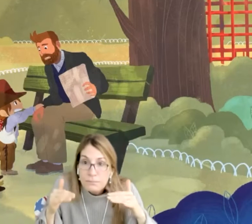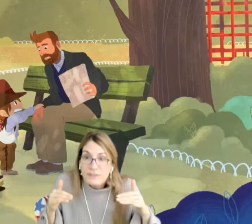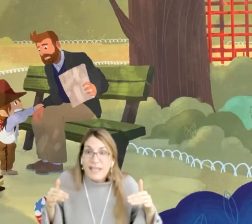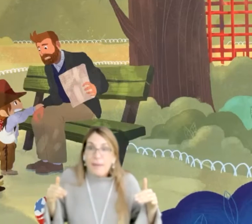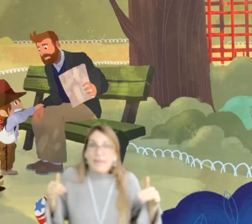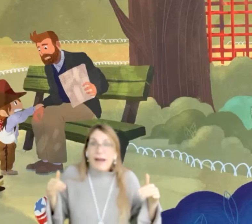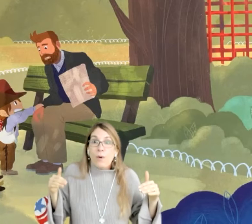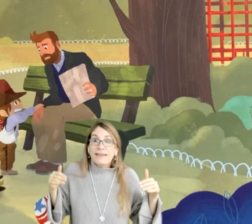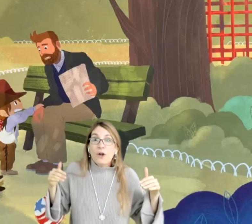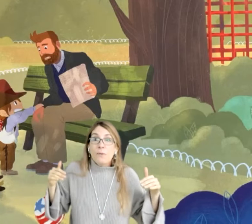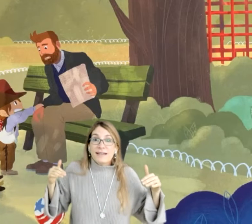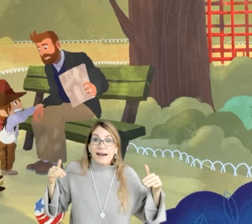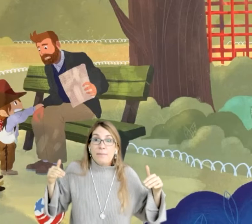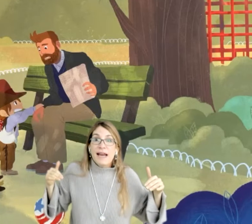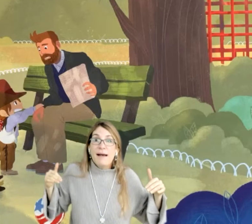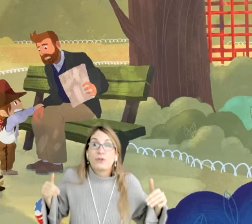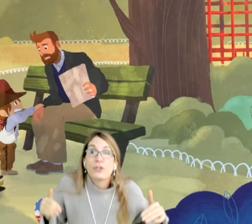Sí, Camila, cuéntanos mientras respiramos.